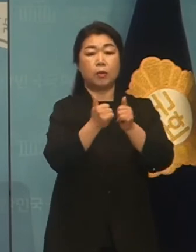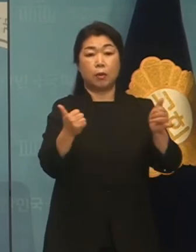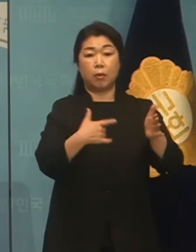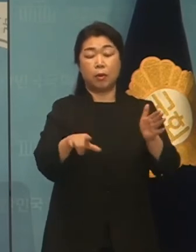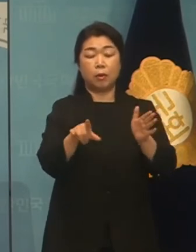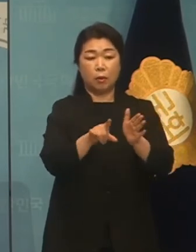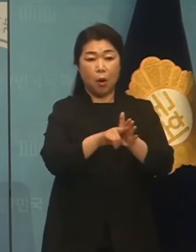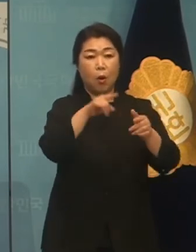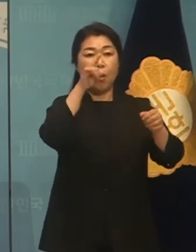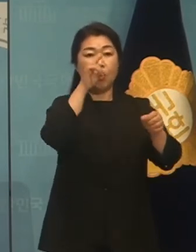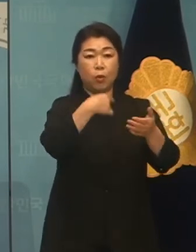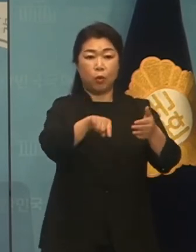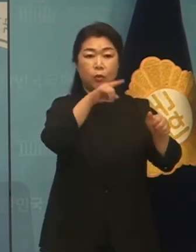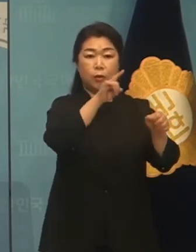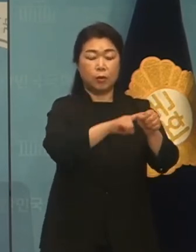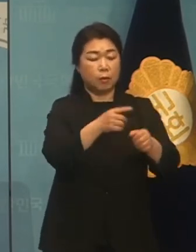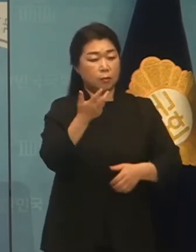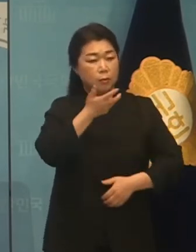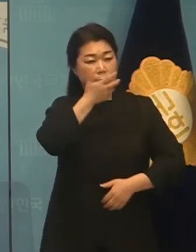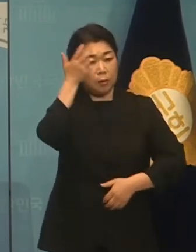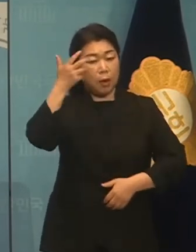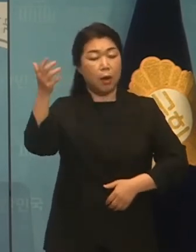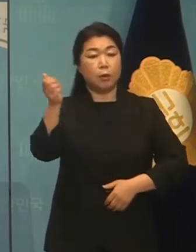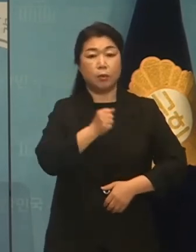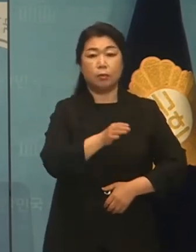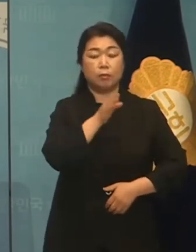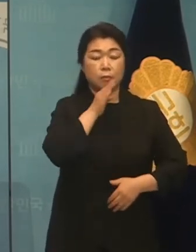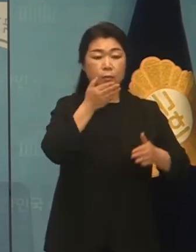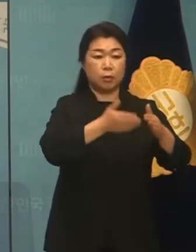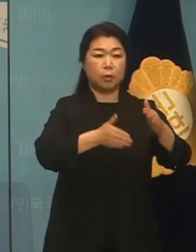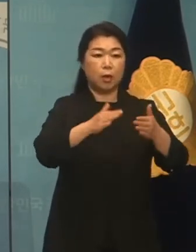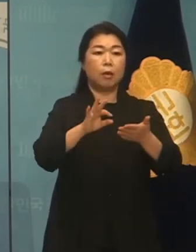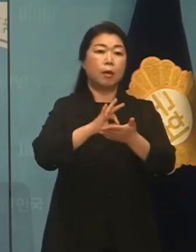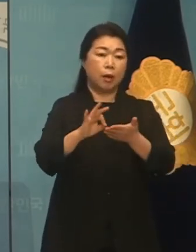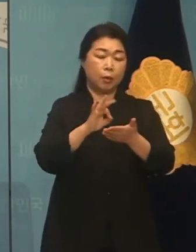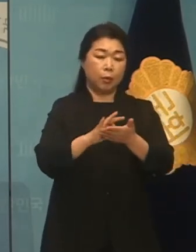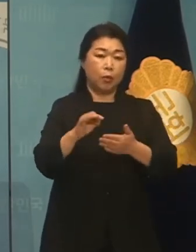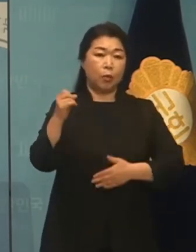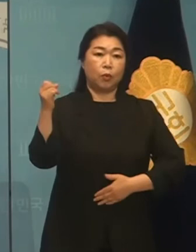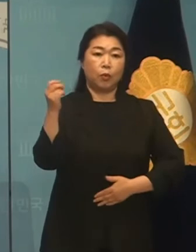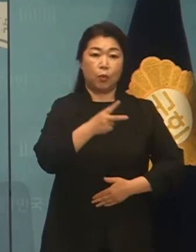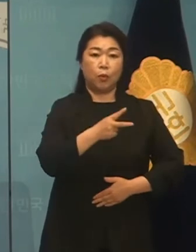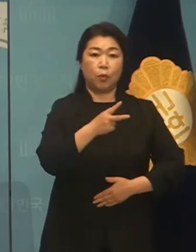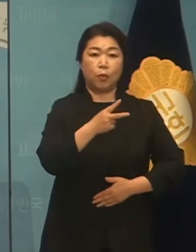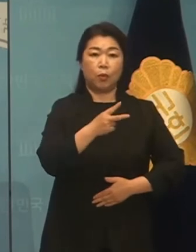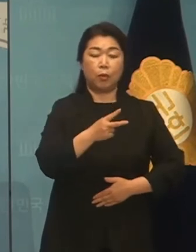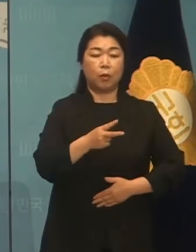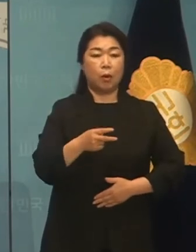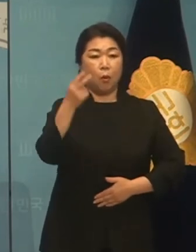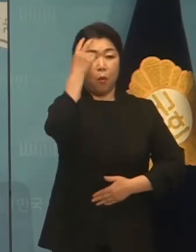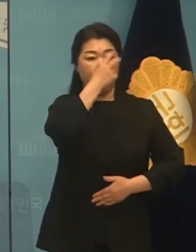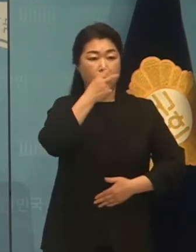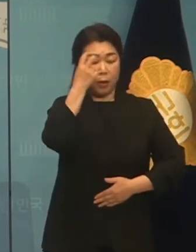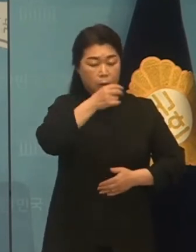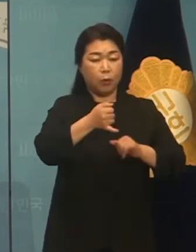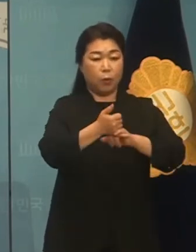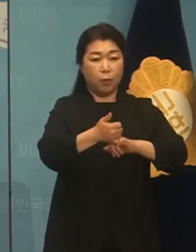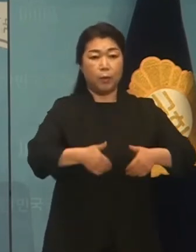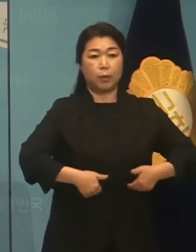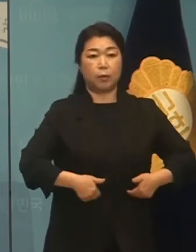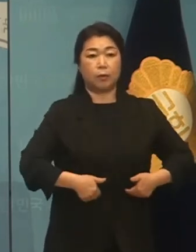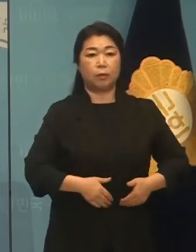상상력을 발휘해 제대로 된 활용과 그리고 관리가 시급합니다